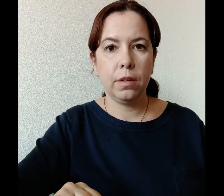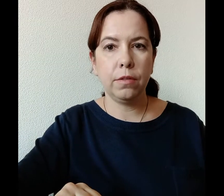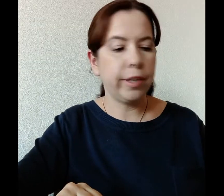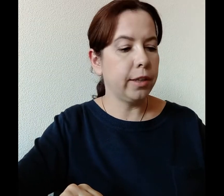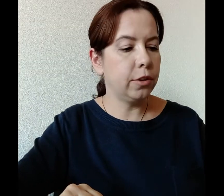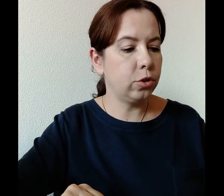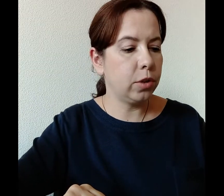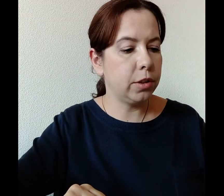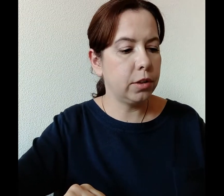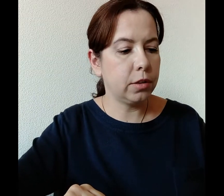Вариант еще один,